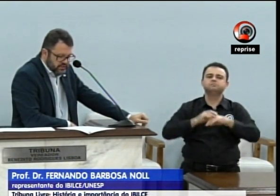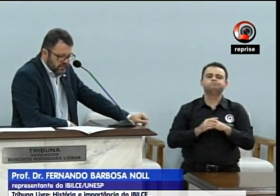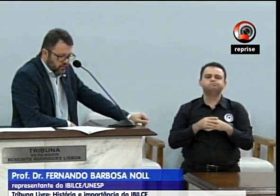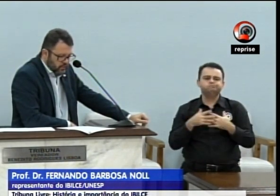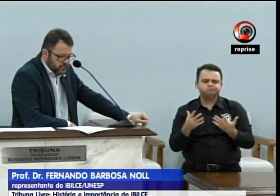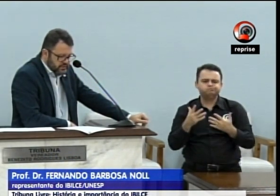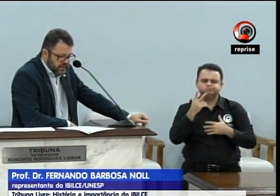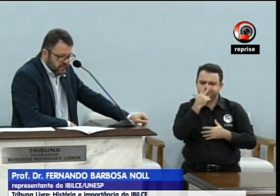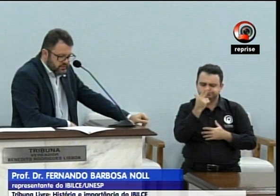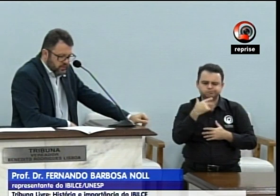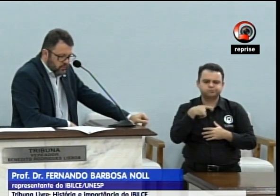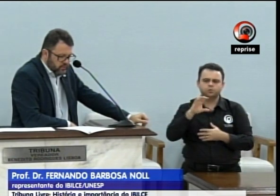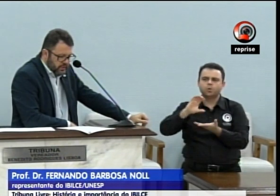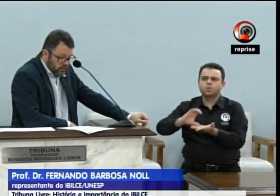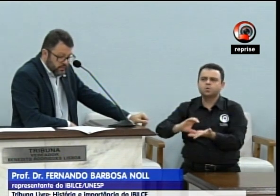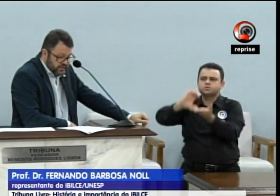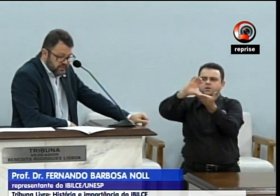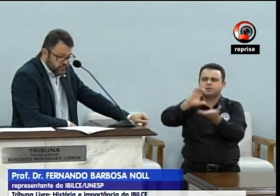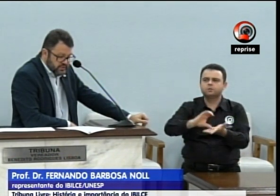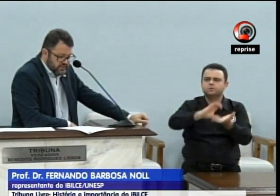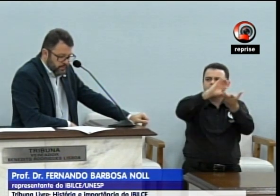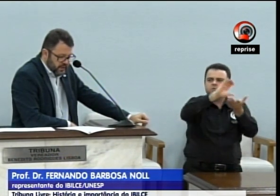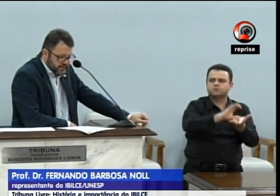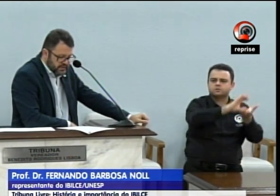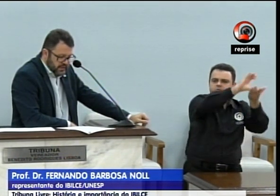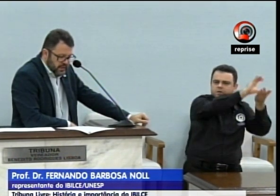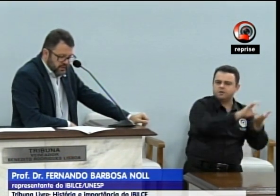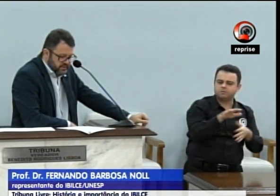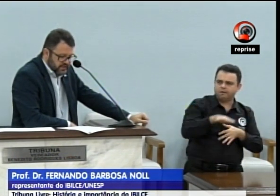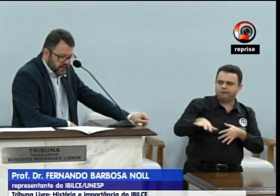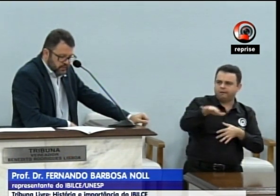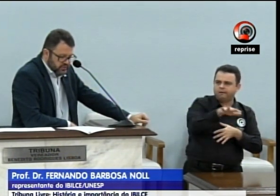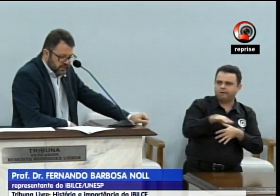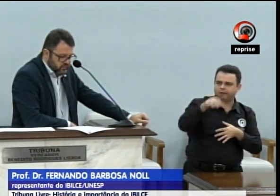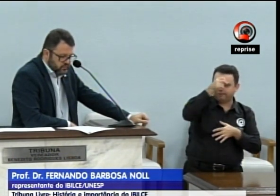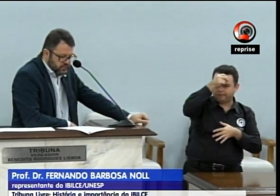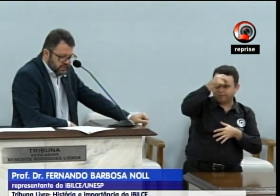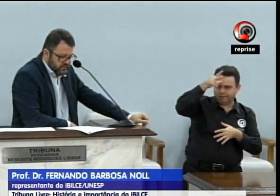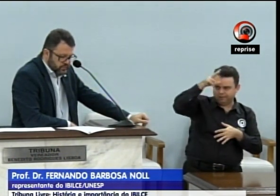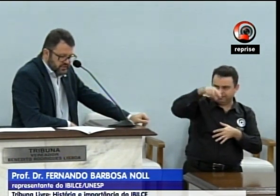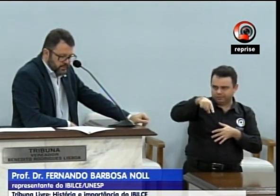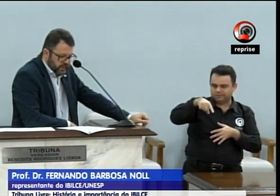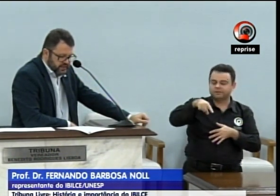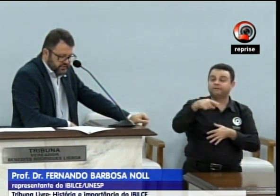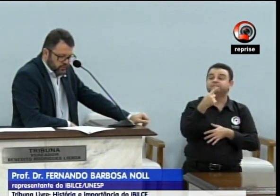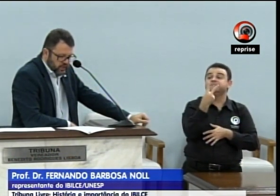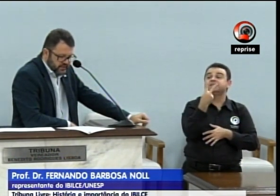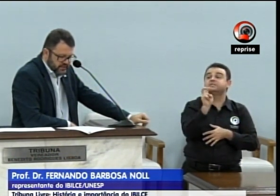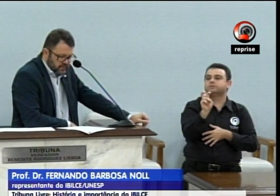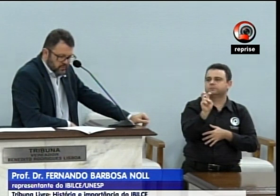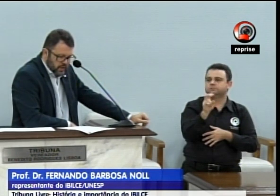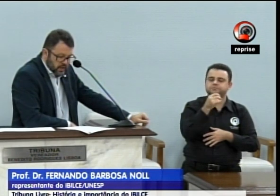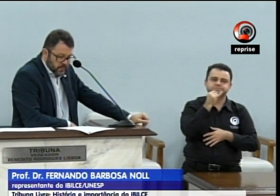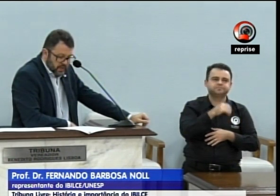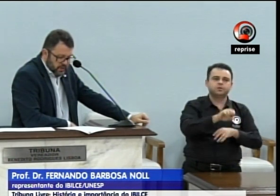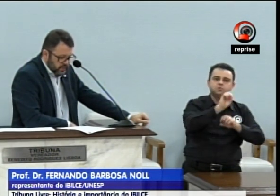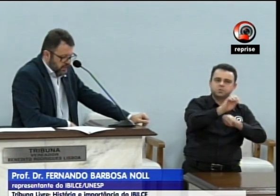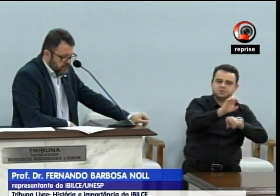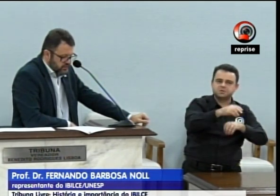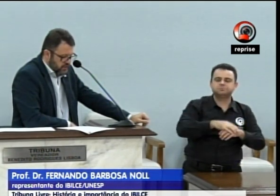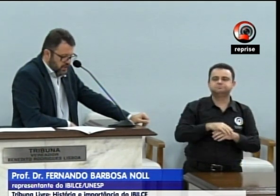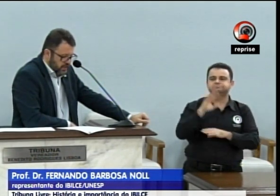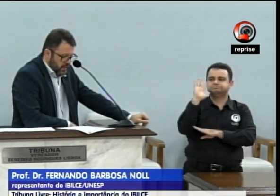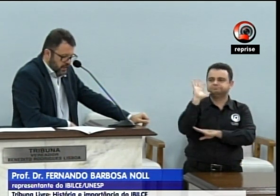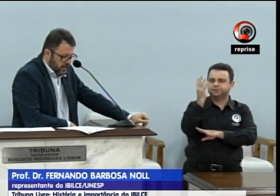25 conselhos e comitês municipais. Destacamos aqui os conselhos municipais de educação, meio